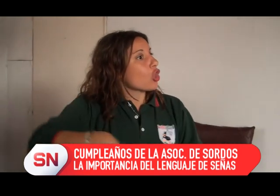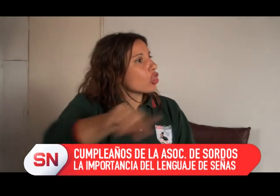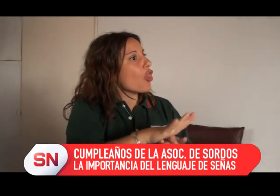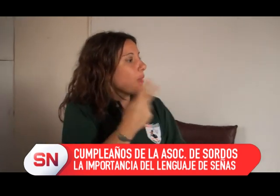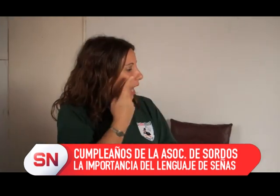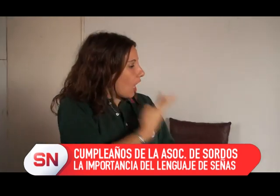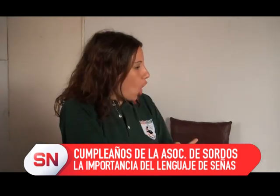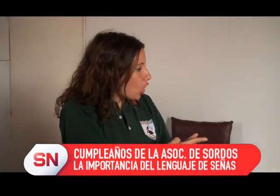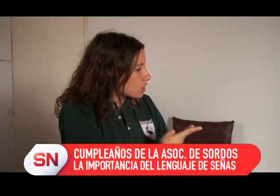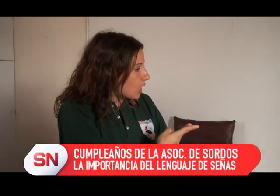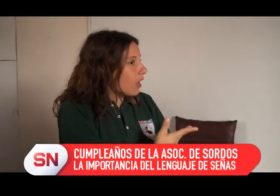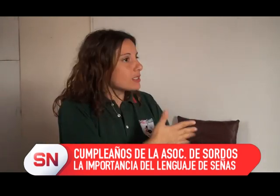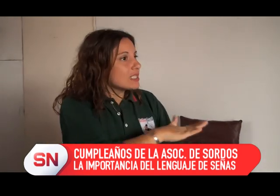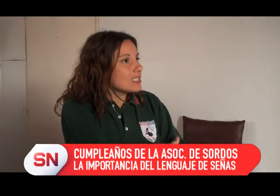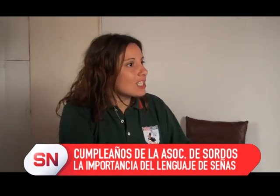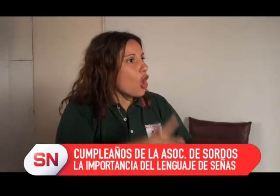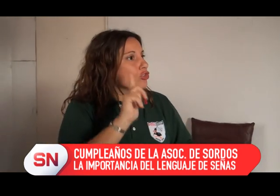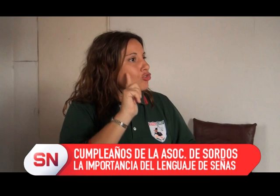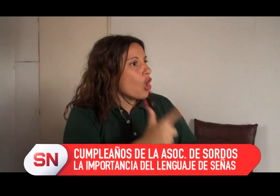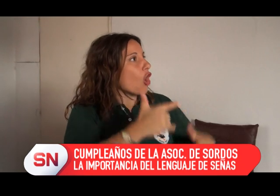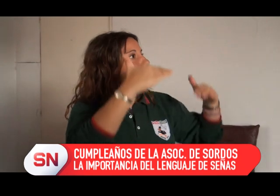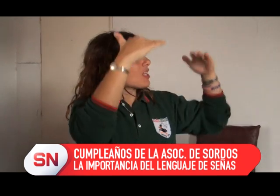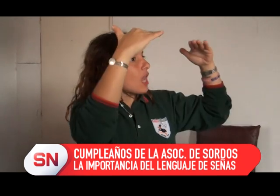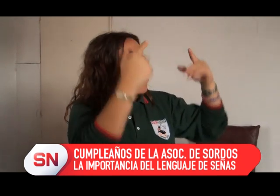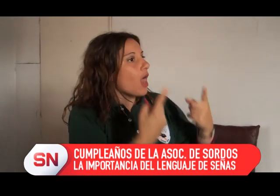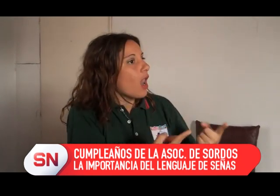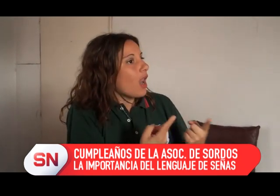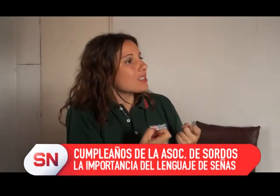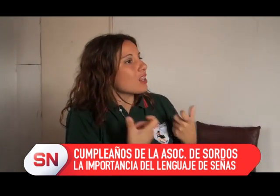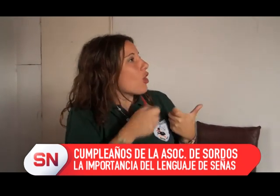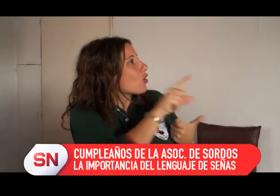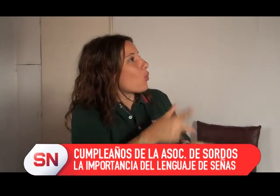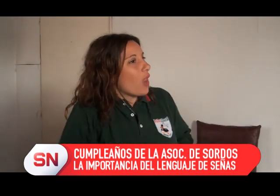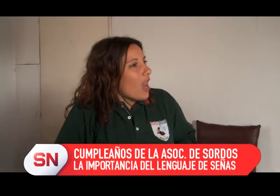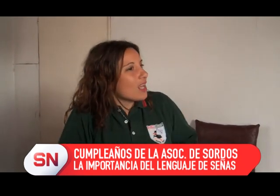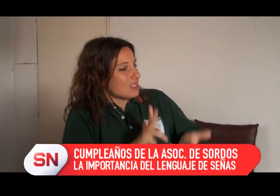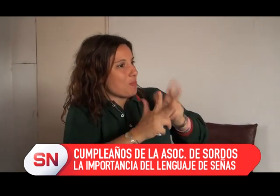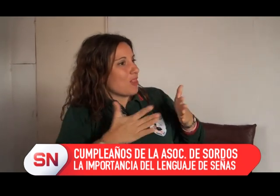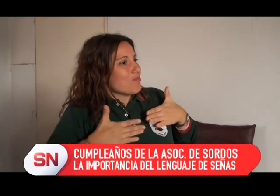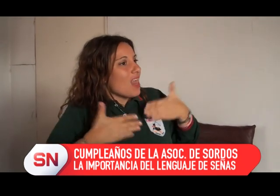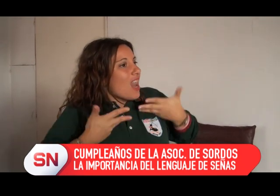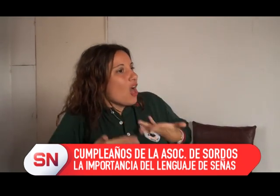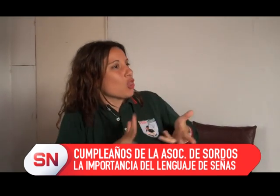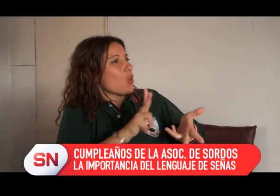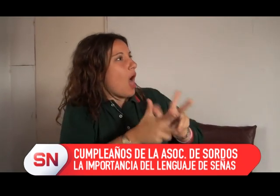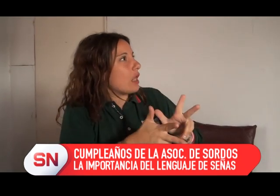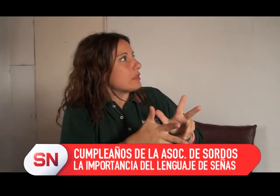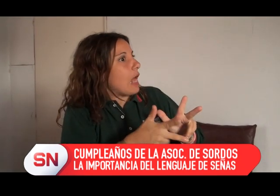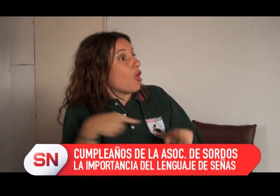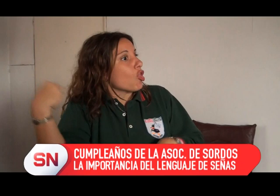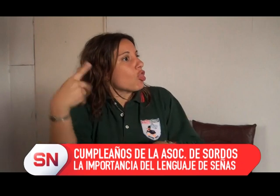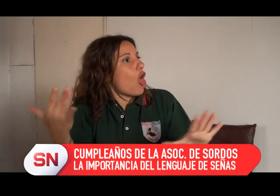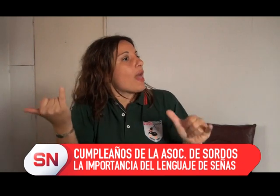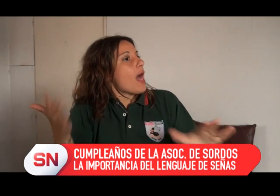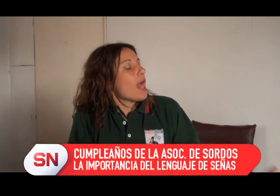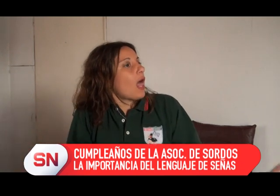empezaron a cambiar las cosas, empezaron a ver que los chicos necesitaban de la lengua de señas, era su lengua madre, era con